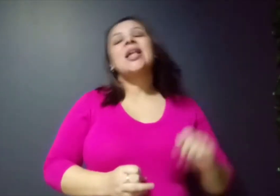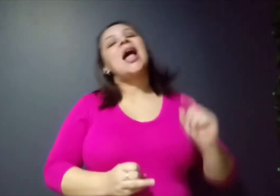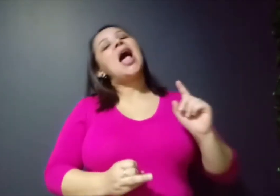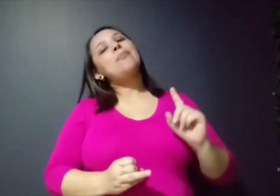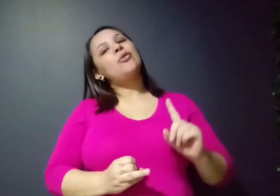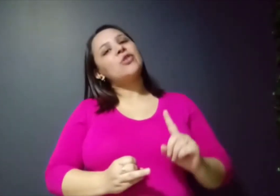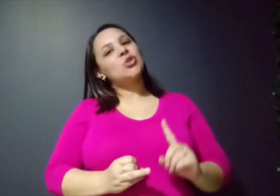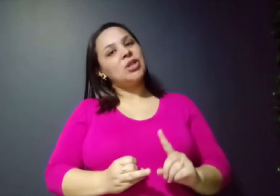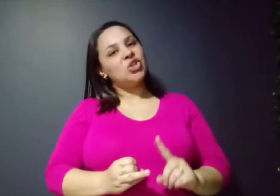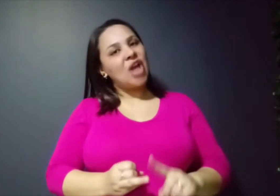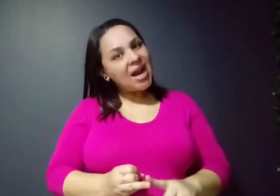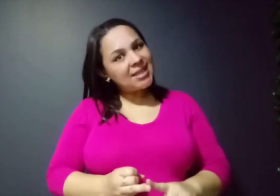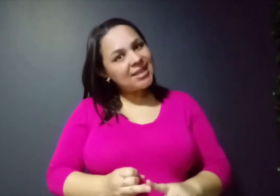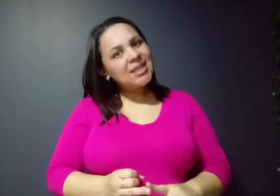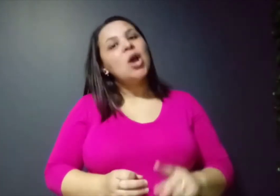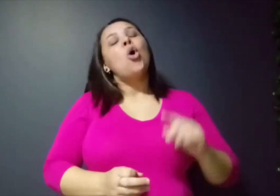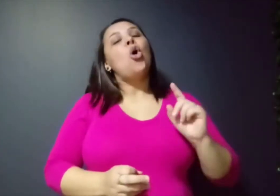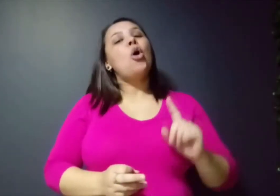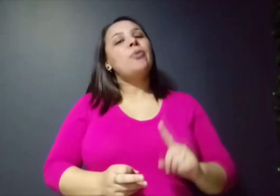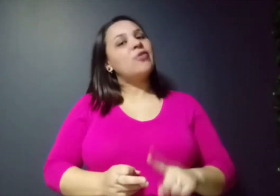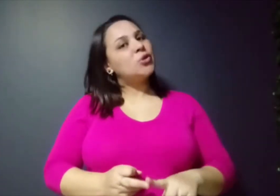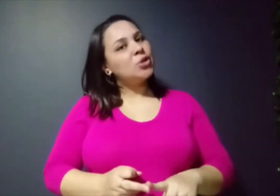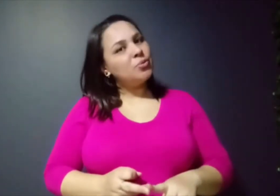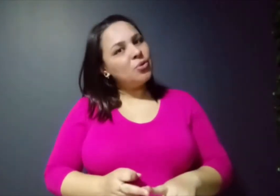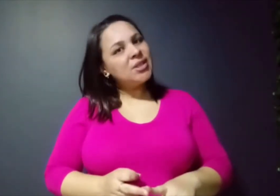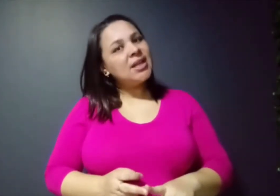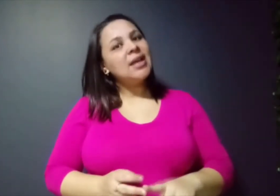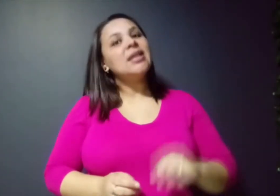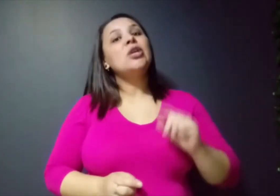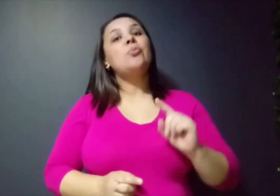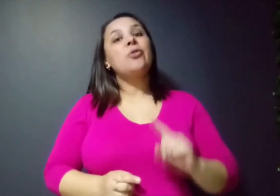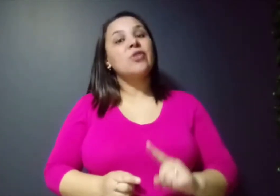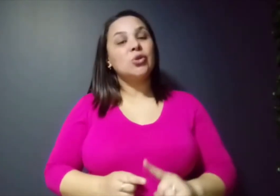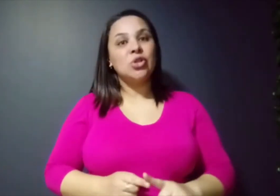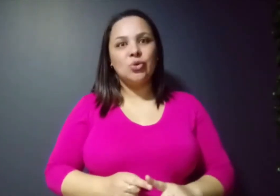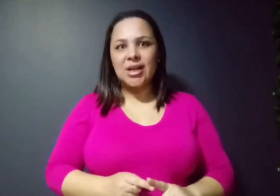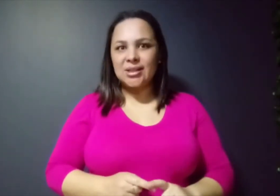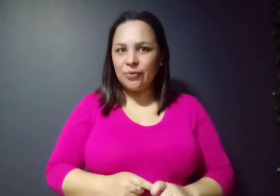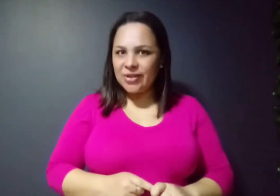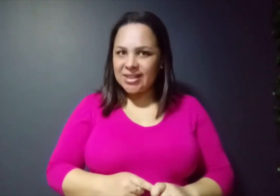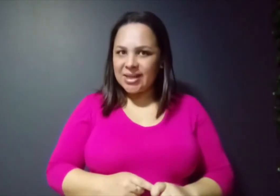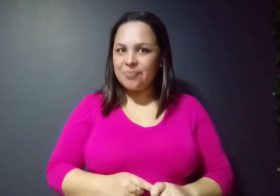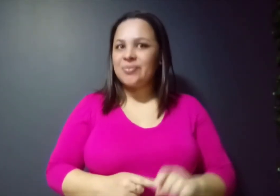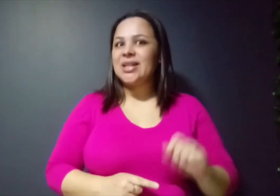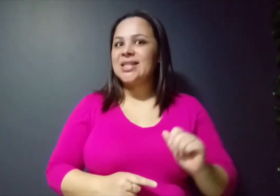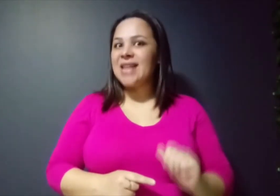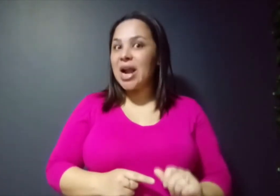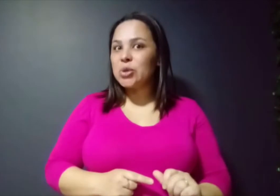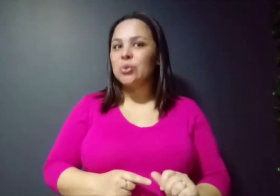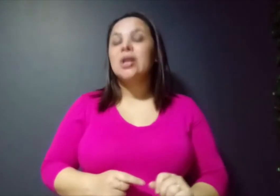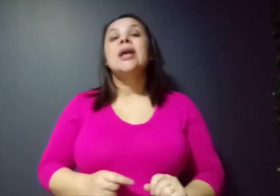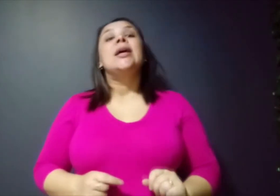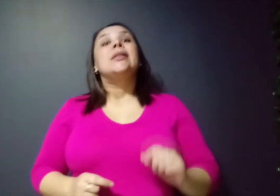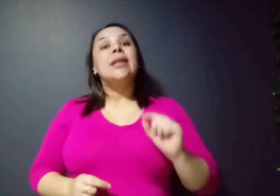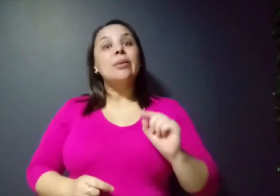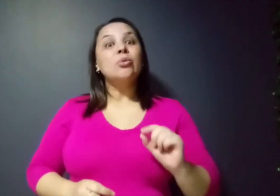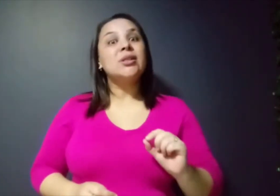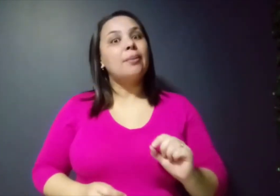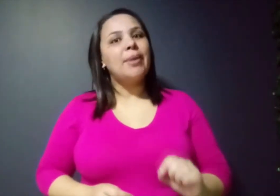a professora de artes, o professor de música e o professor de educação física, certo? Temos também